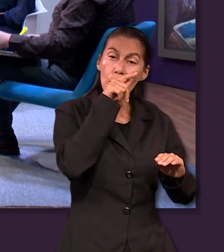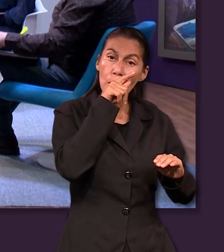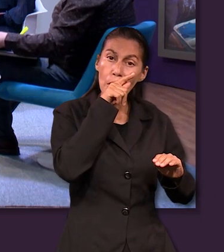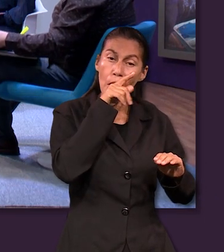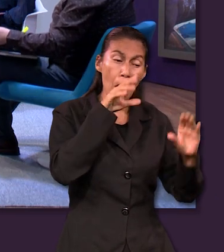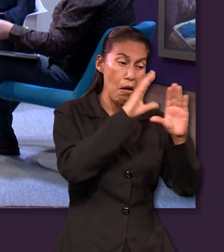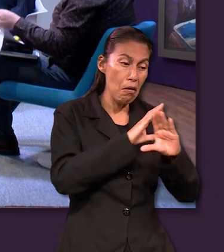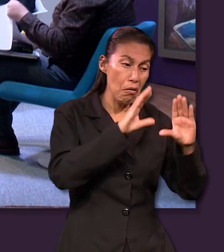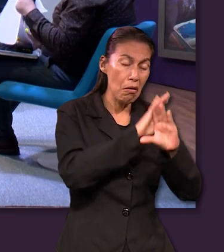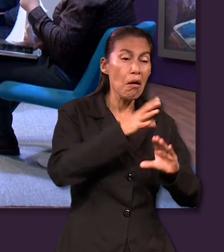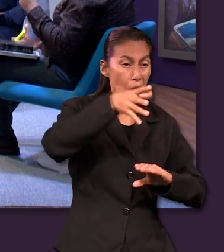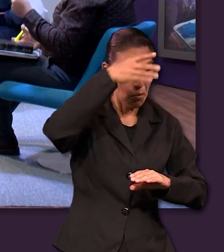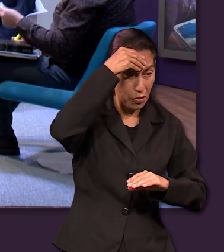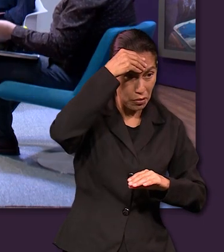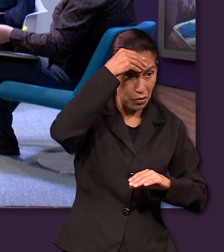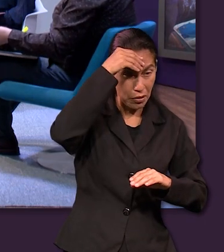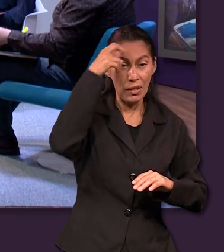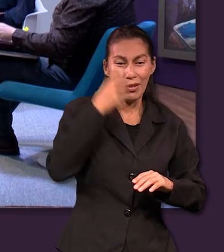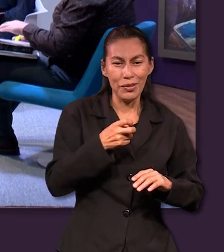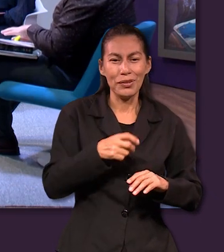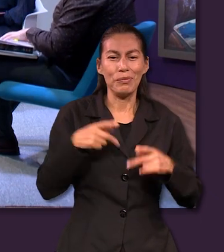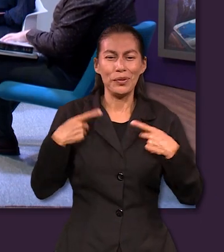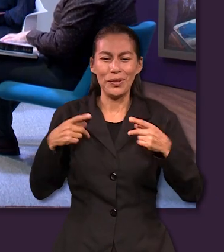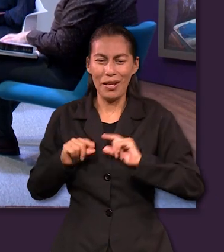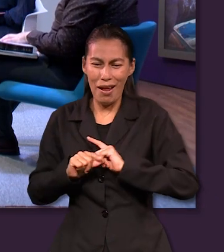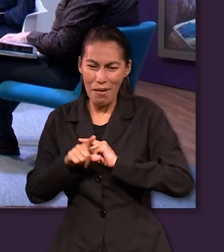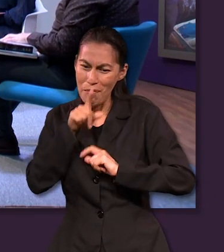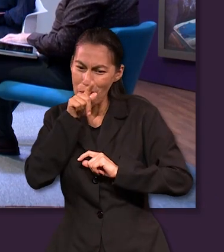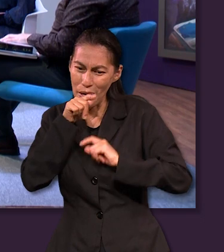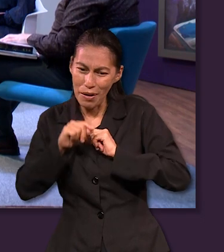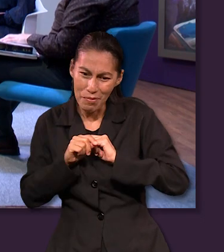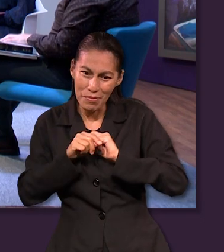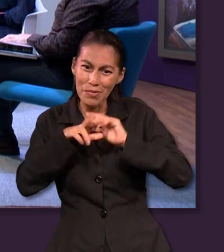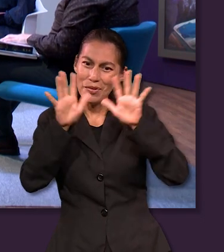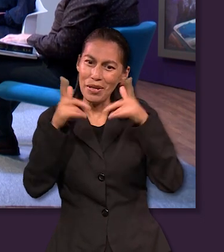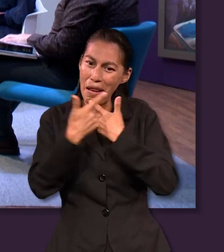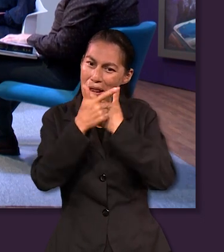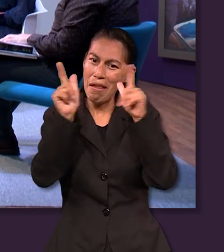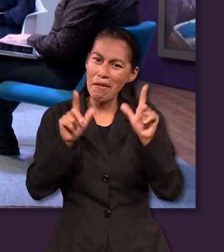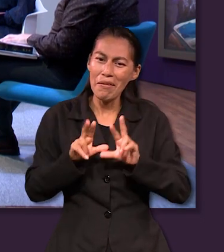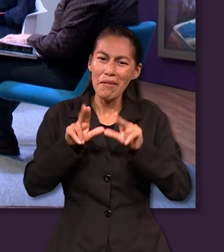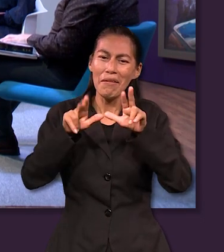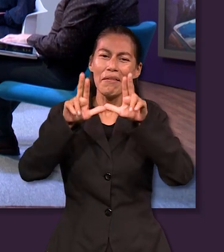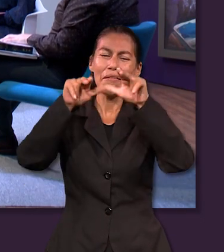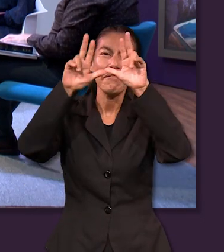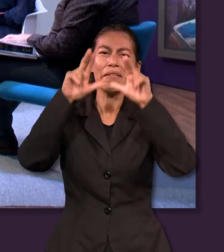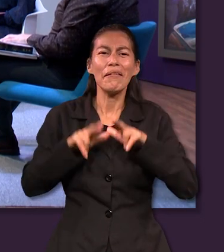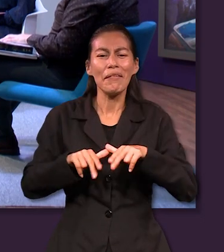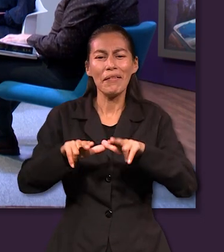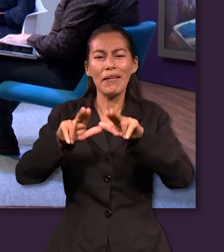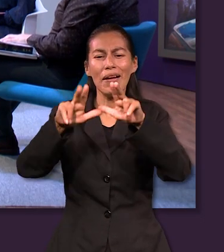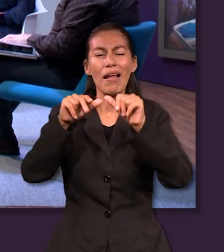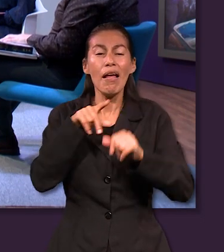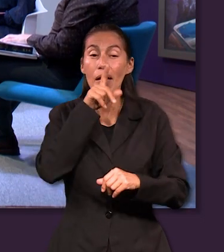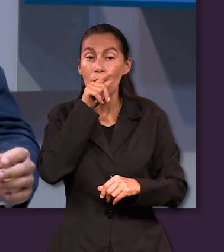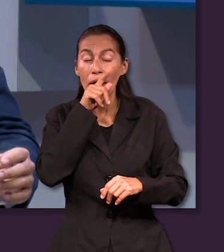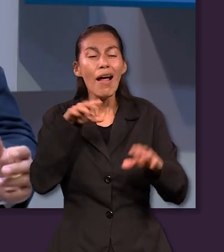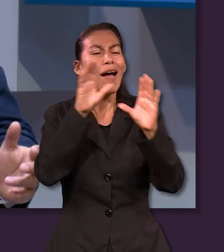canción que él quería que aprendiera. Finalmente, en esa oscuridad, el pájaro aprendió. Una vez que lo sacó, ¿qué creen que